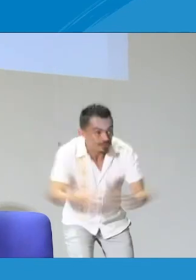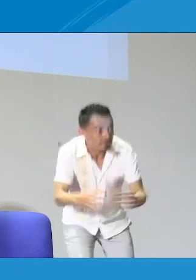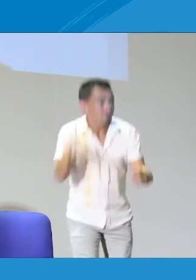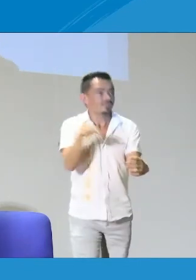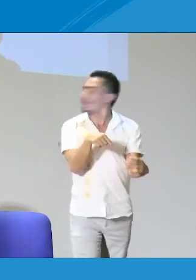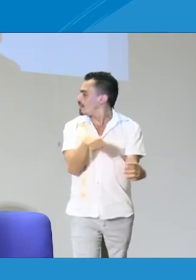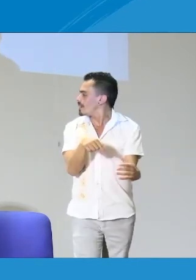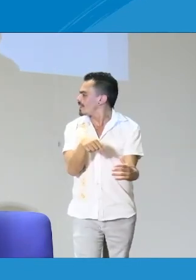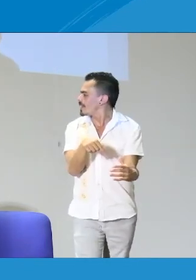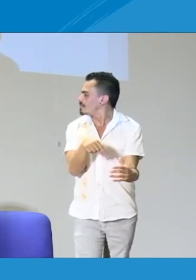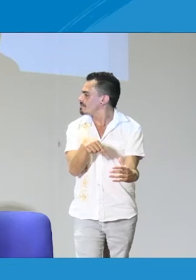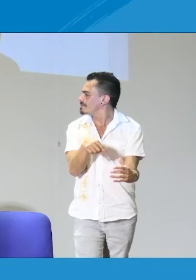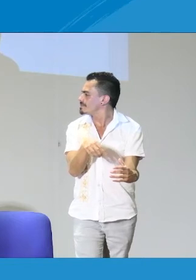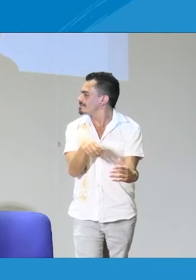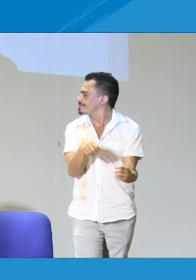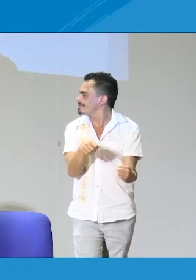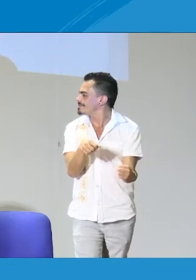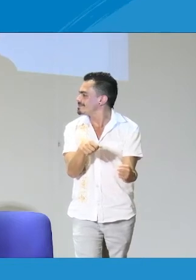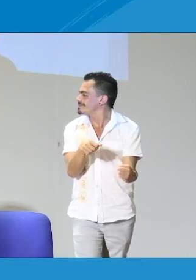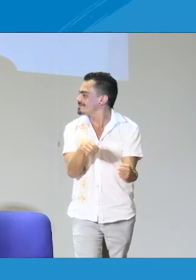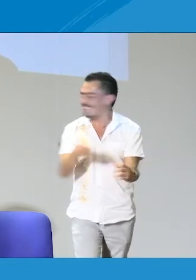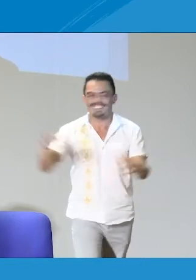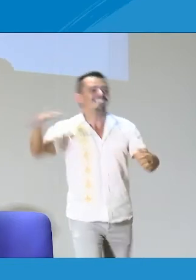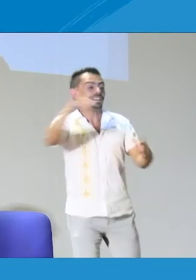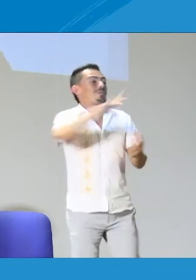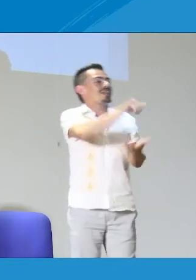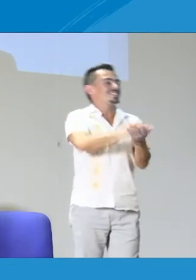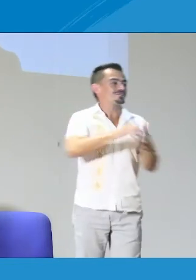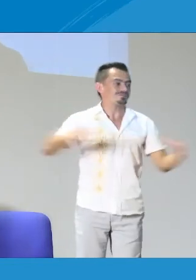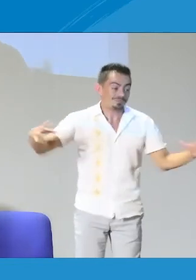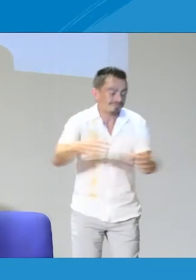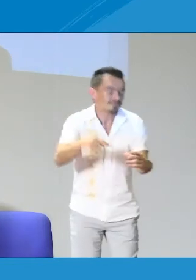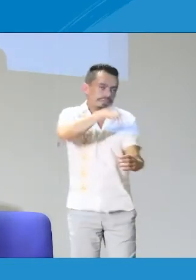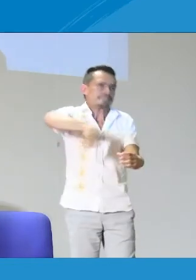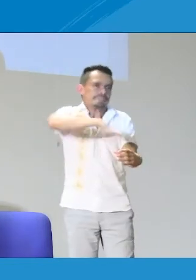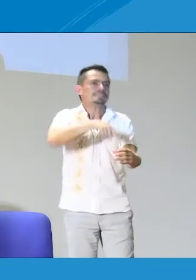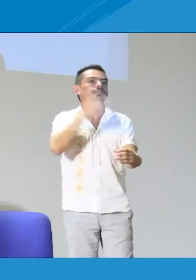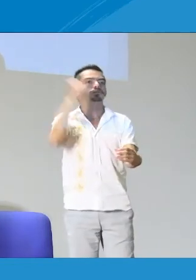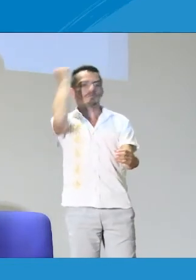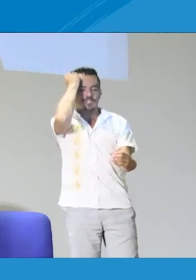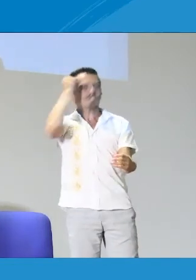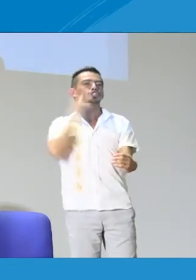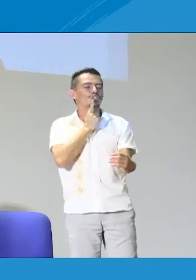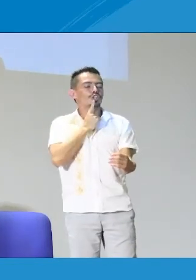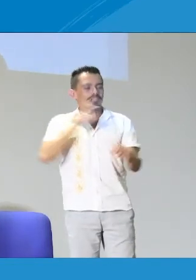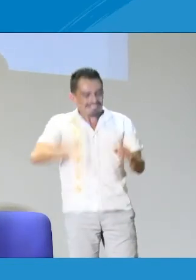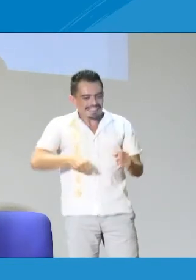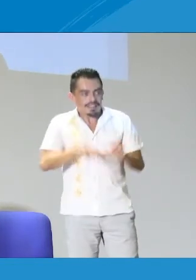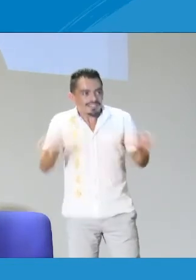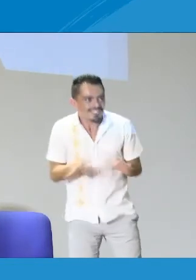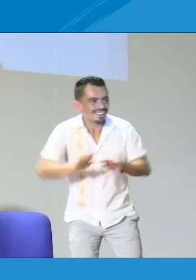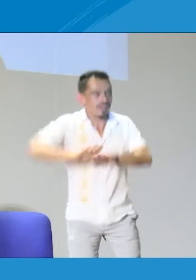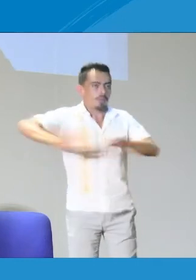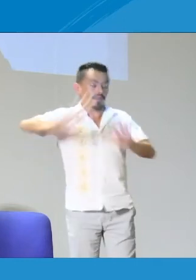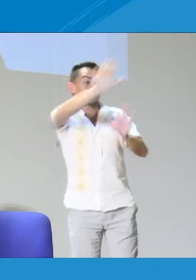esas confusiones entre una cosa y la otra, ¿verdad? Ay, se me fue. Ah, no, ya. Y eso es lo que